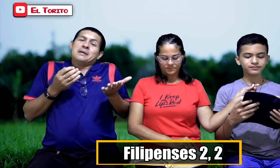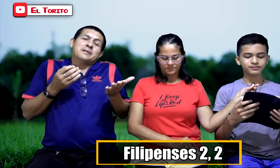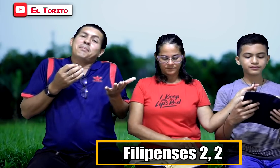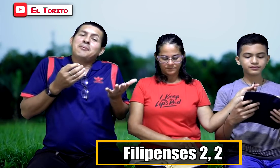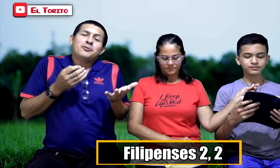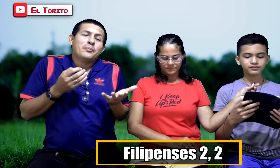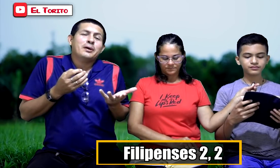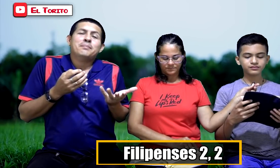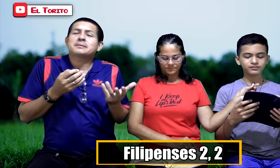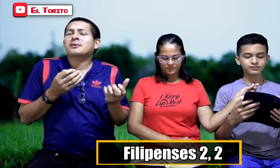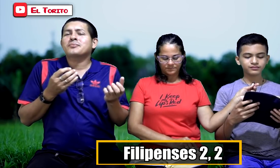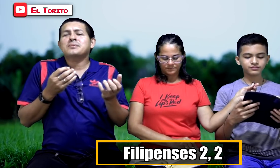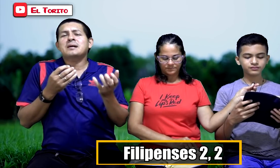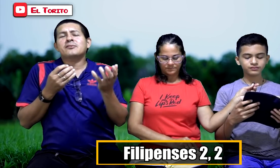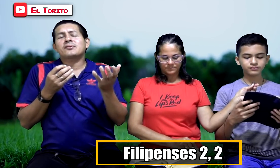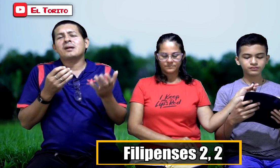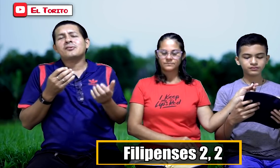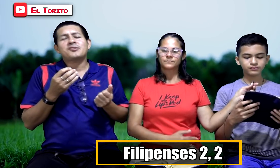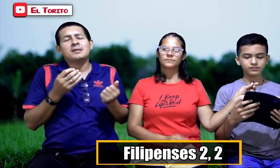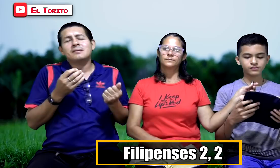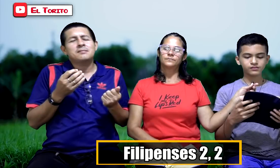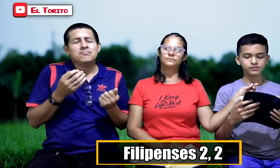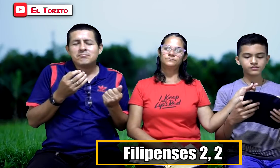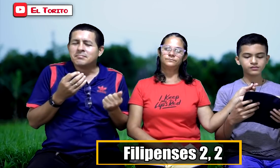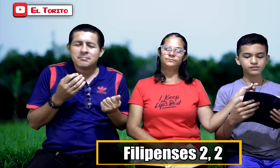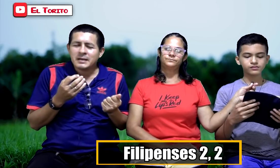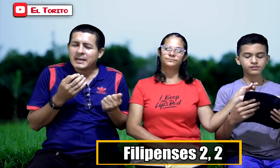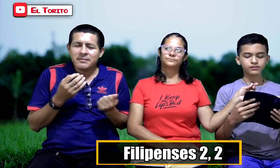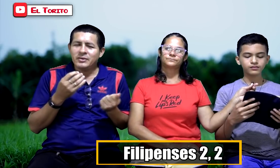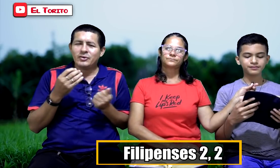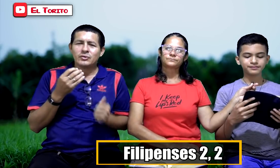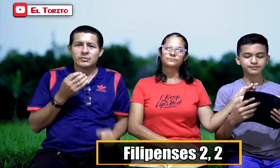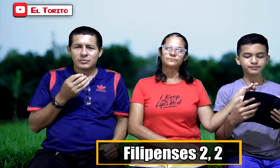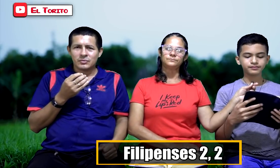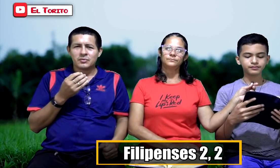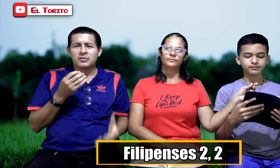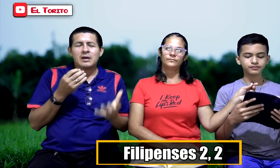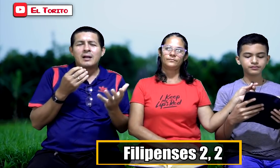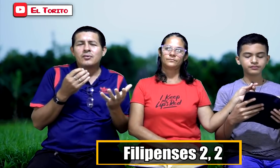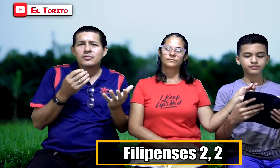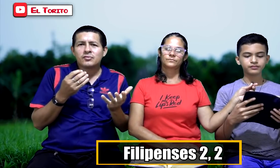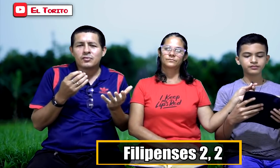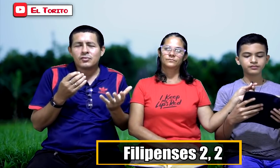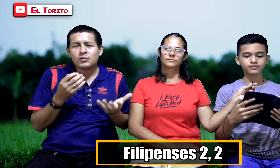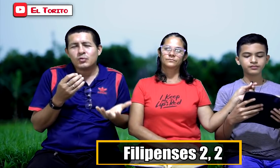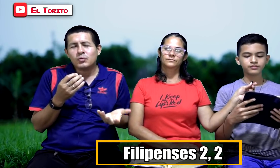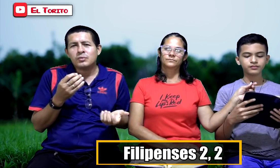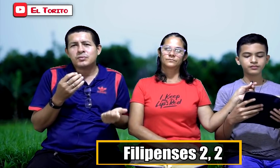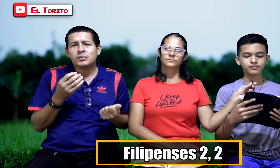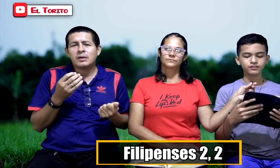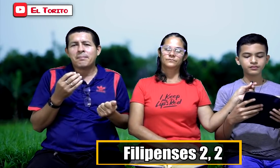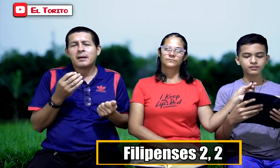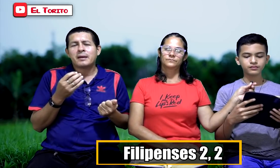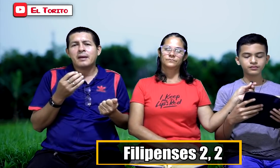San Pablo no puede empezar con algo tan maravilloso, algo con dulzura. ¿Para qué?